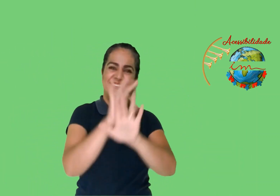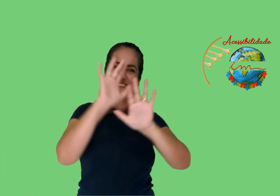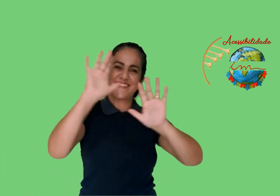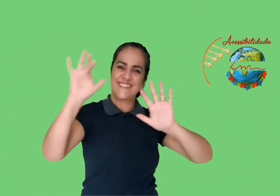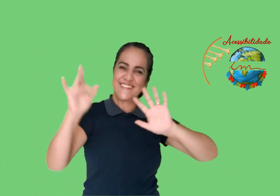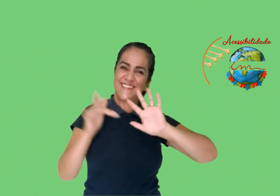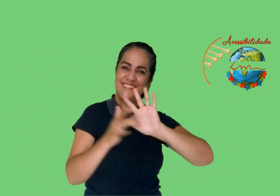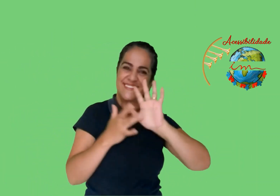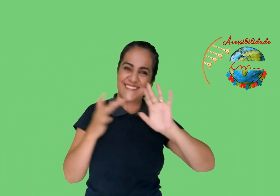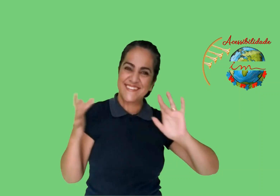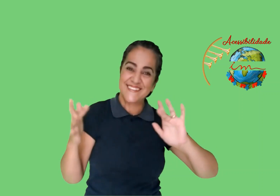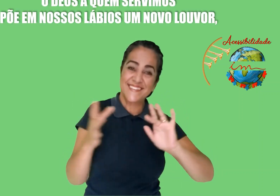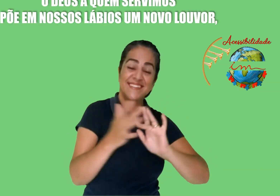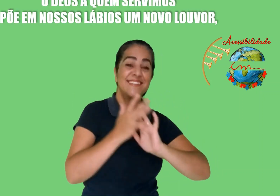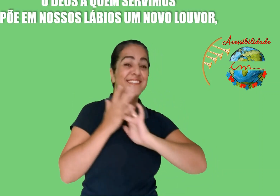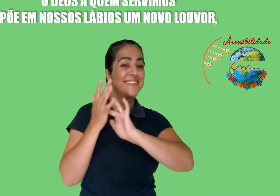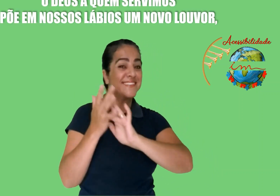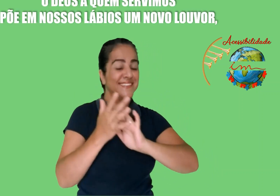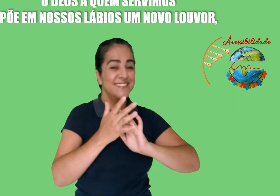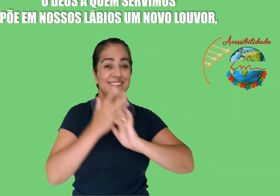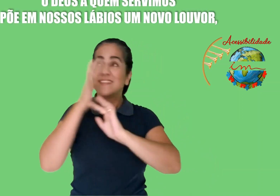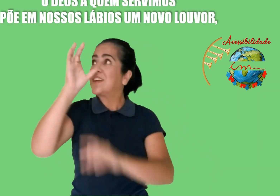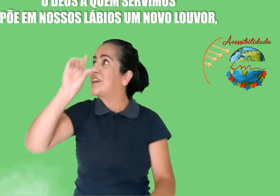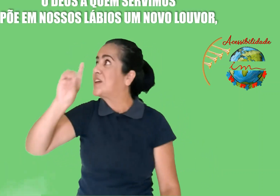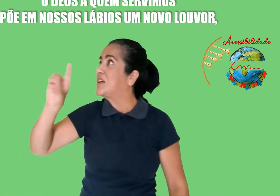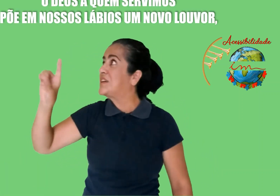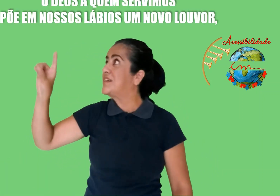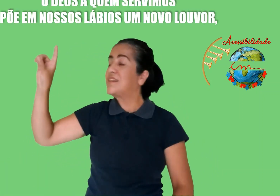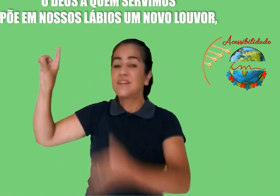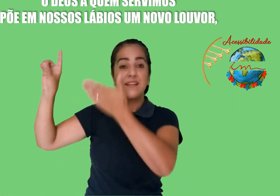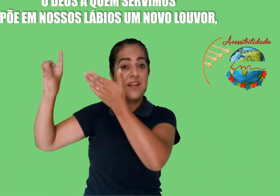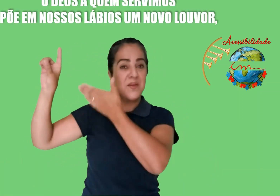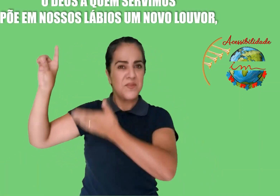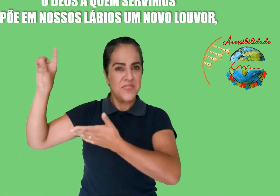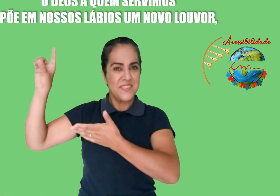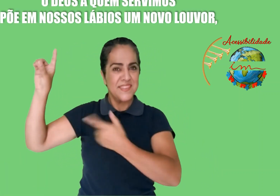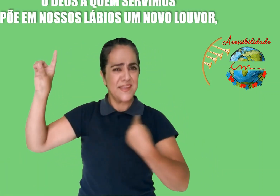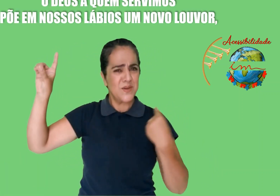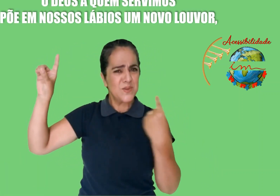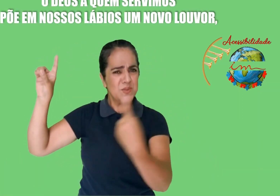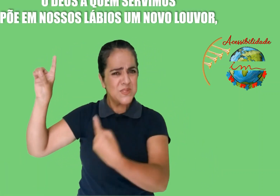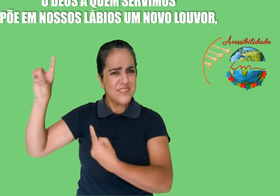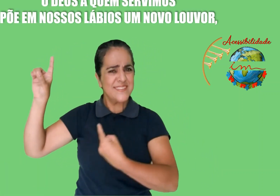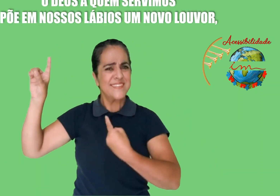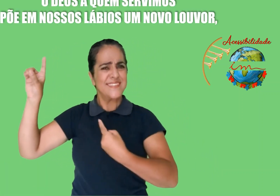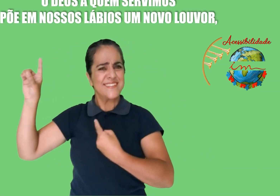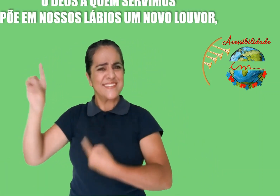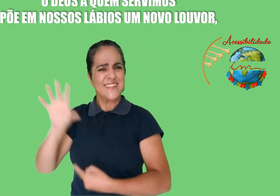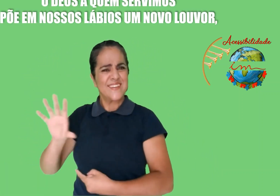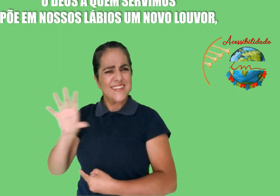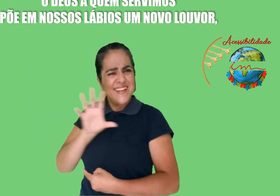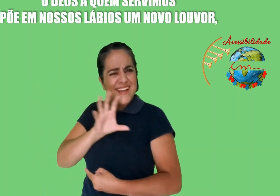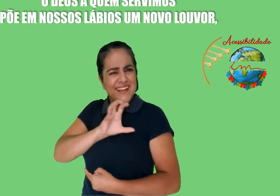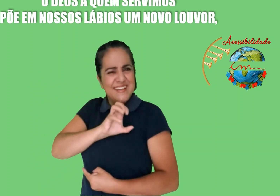O Deus a quem servimos Põe em nossos lábios